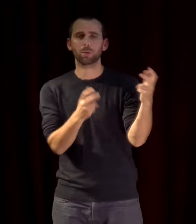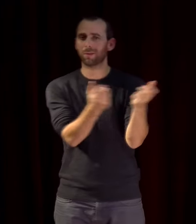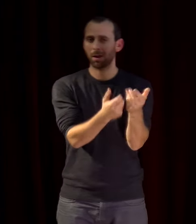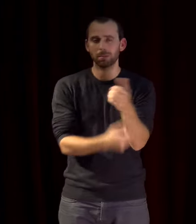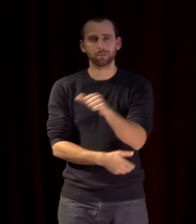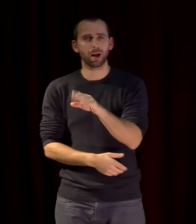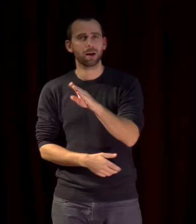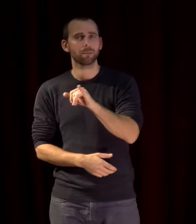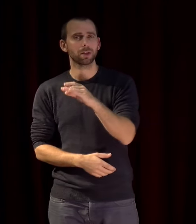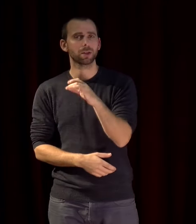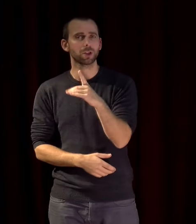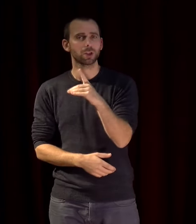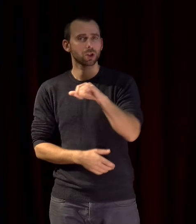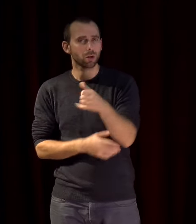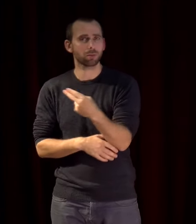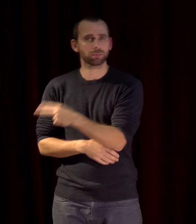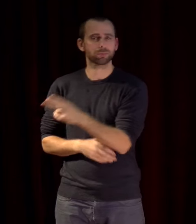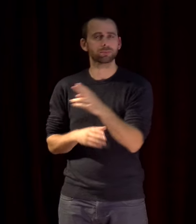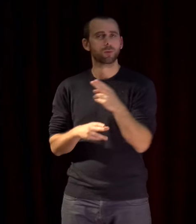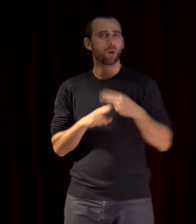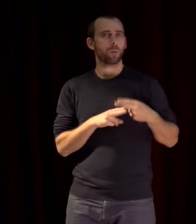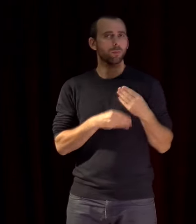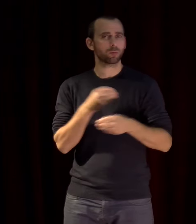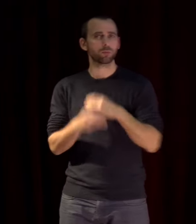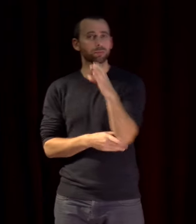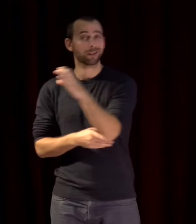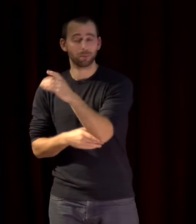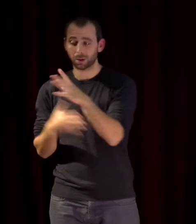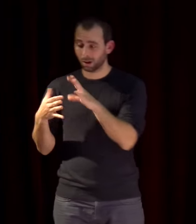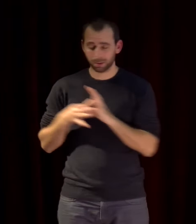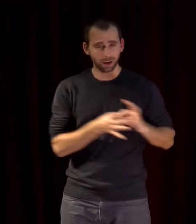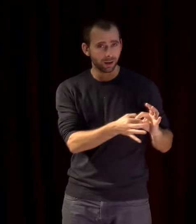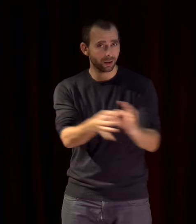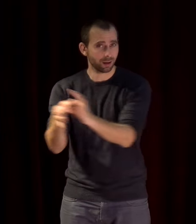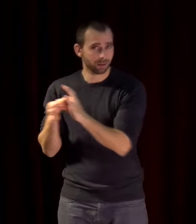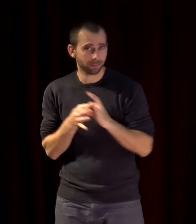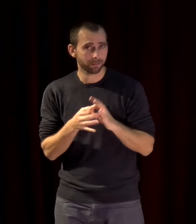l'étudiant de Rome et celui de Casablanca mais bien entendu